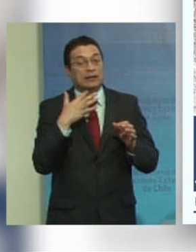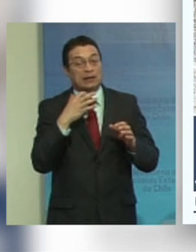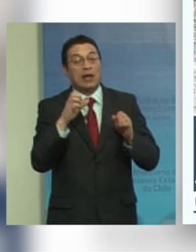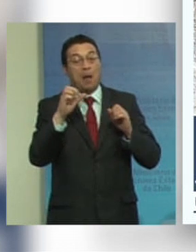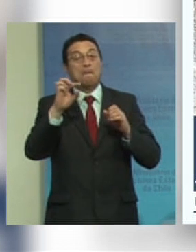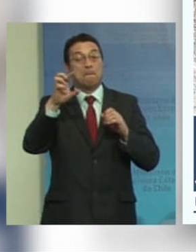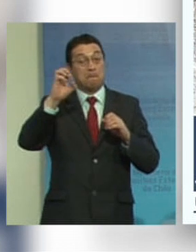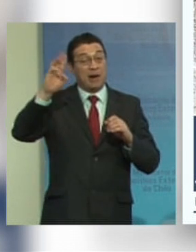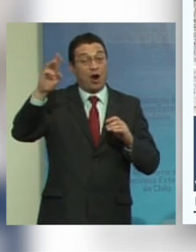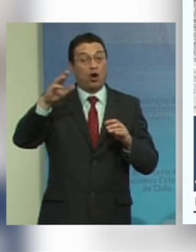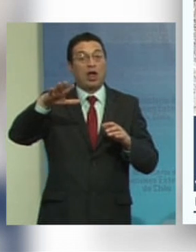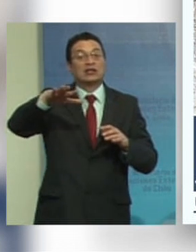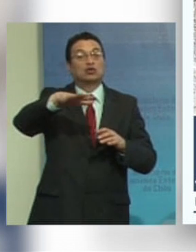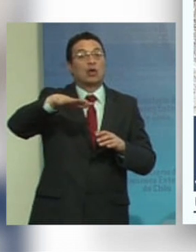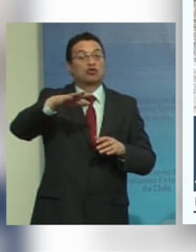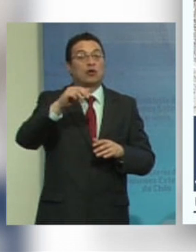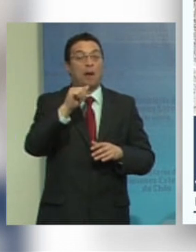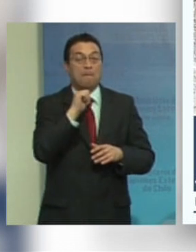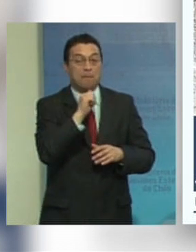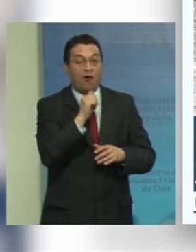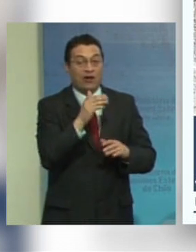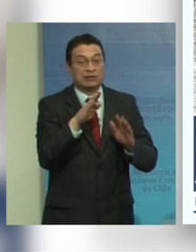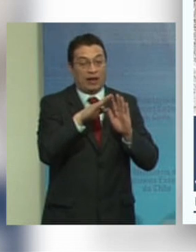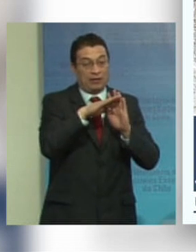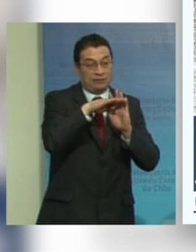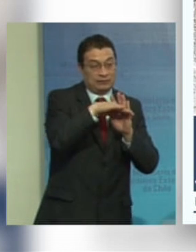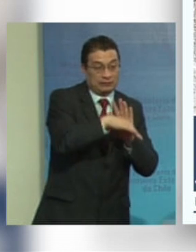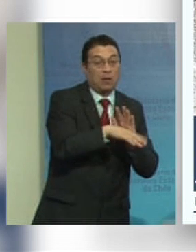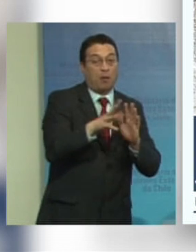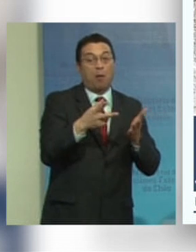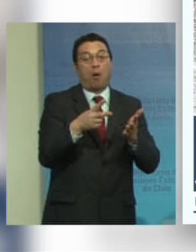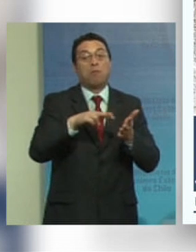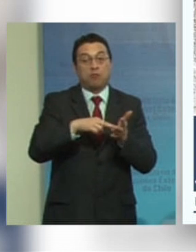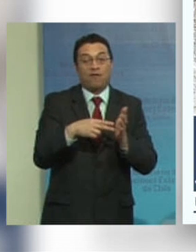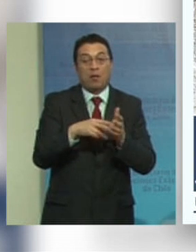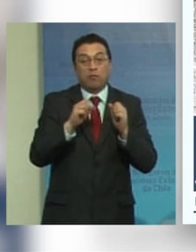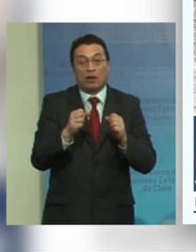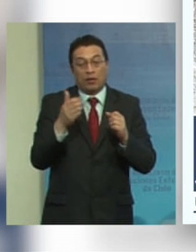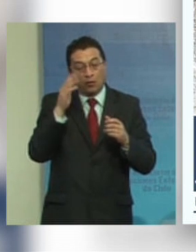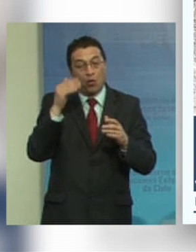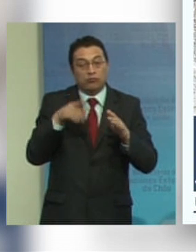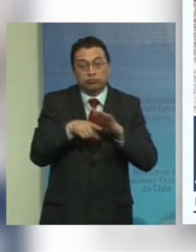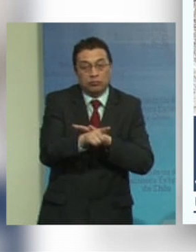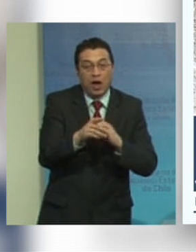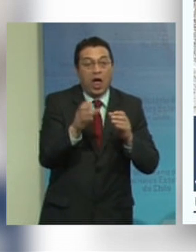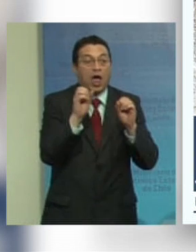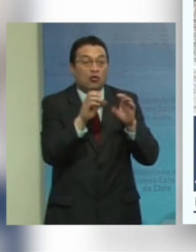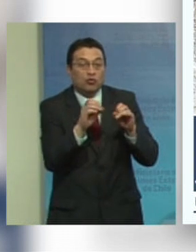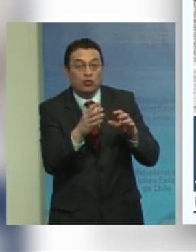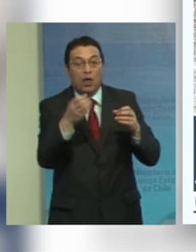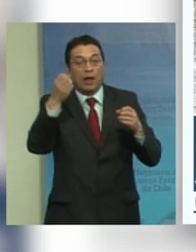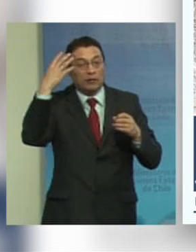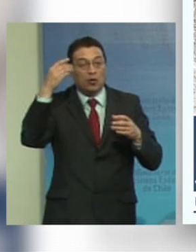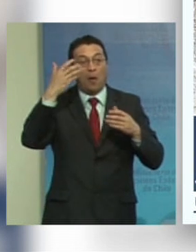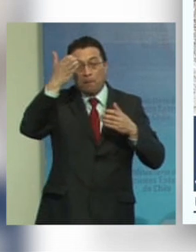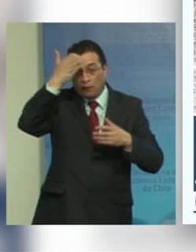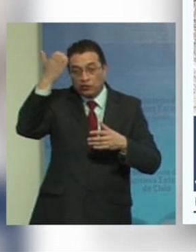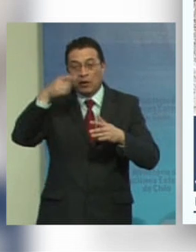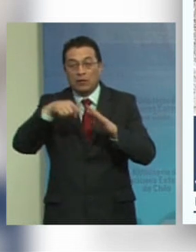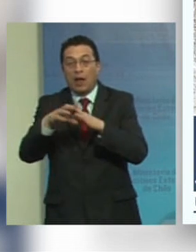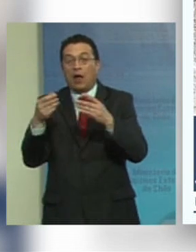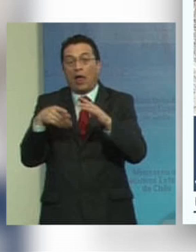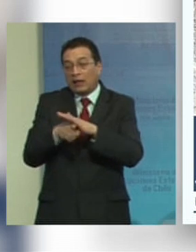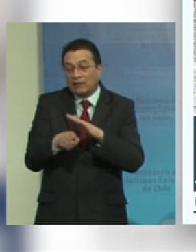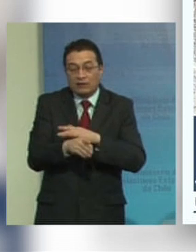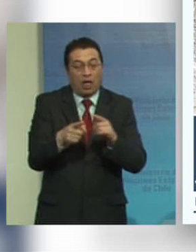empeoramiento de la situación de la pobreza justamente por la dificultad de acceso a educación a salud a formación técnica profesional accesibilidad